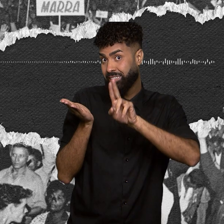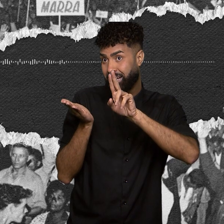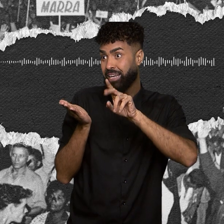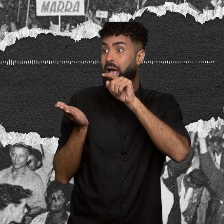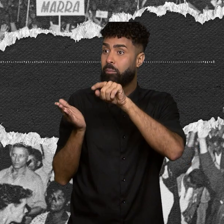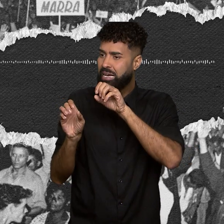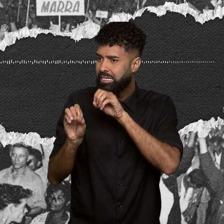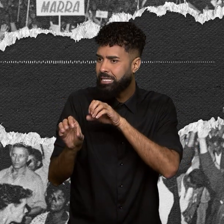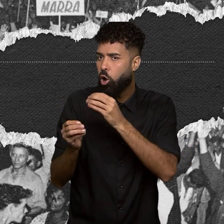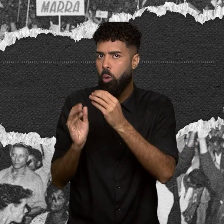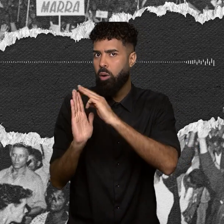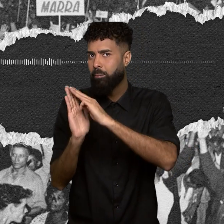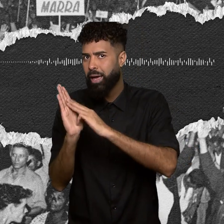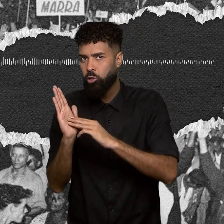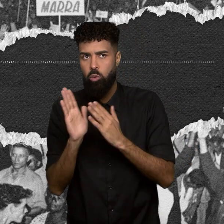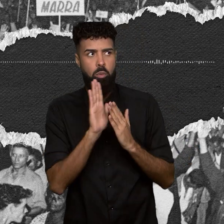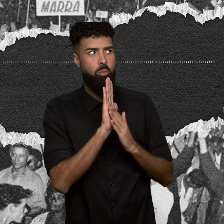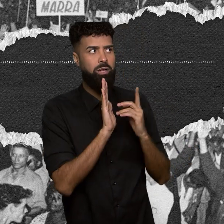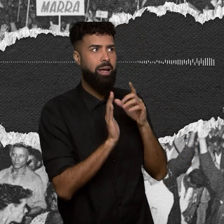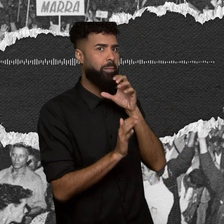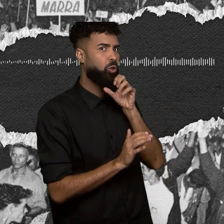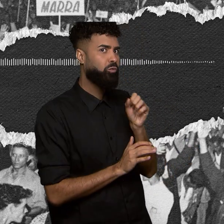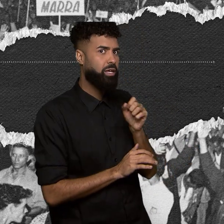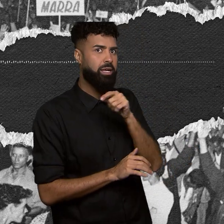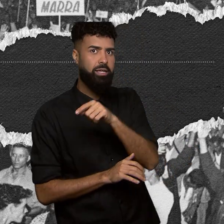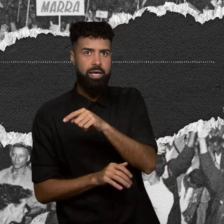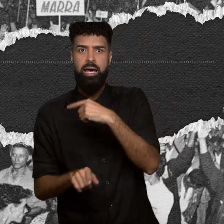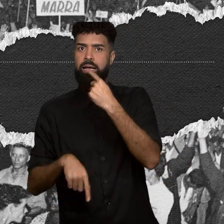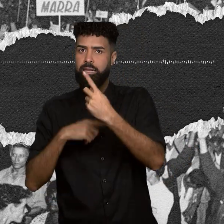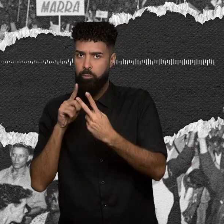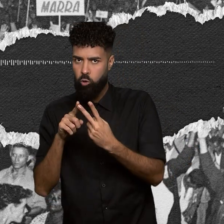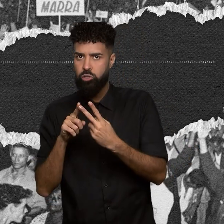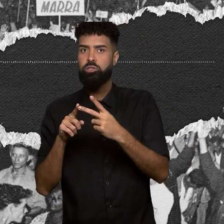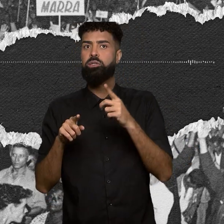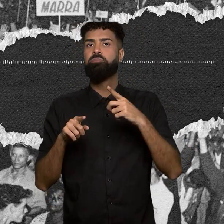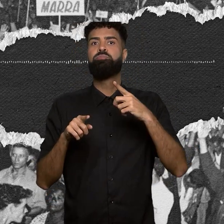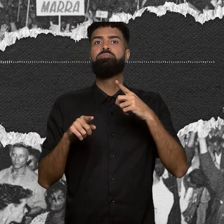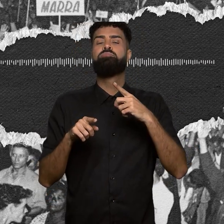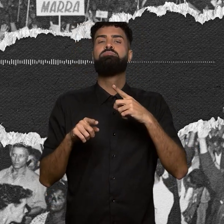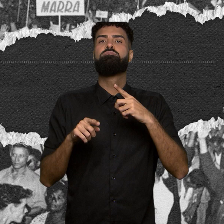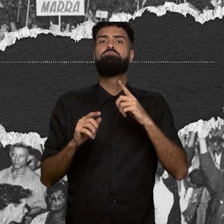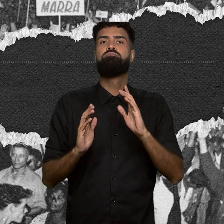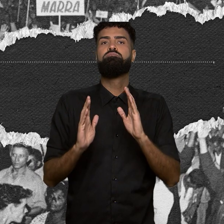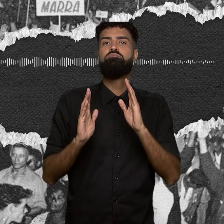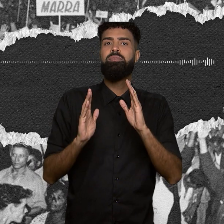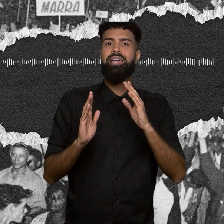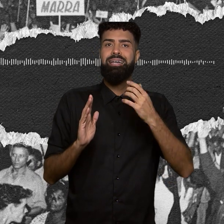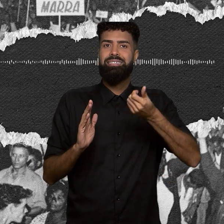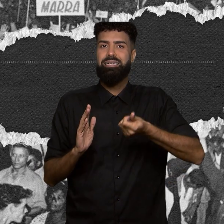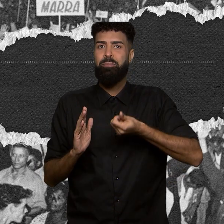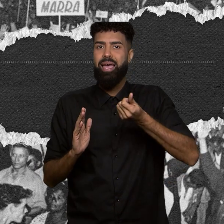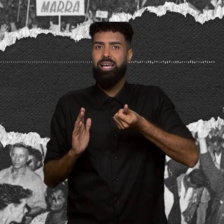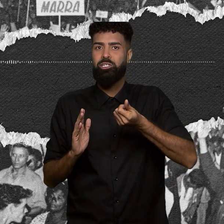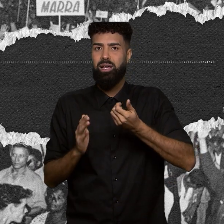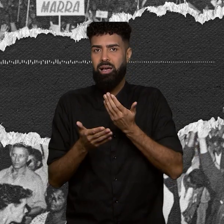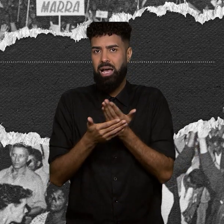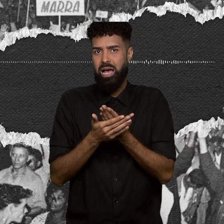proposto pelo Paulo Freire, e depois interrompe-se durante um semestre as aulas dos